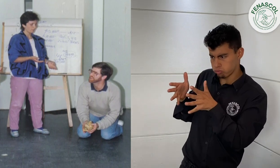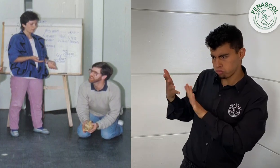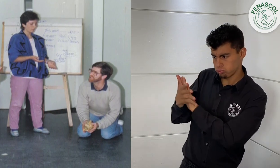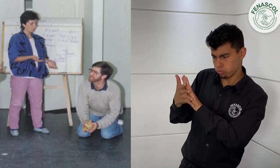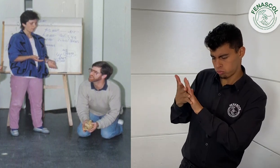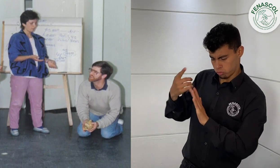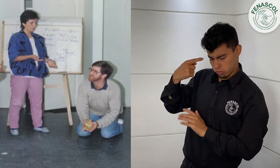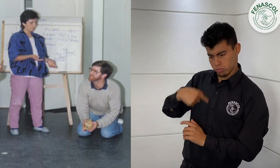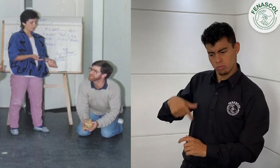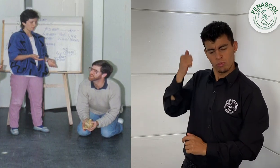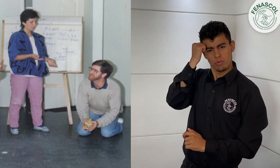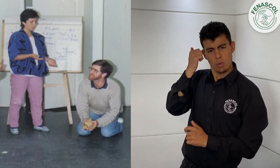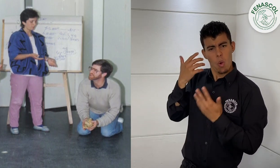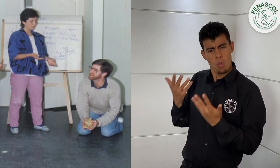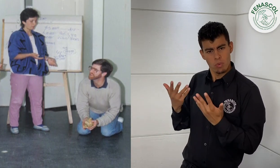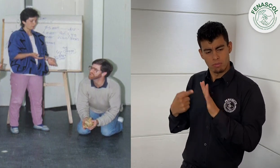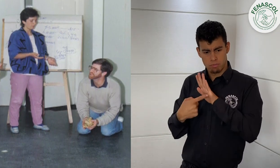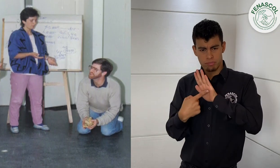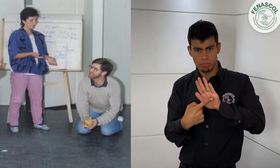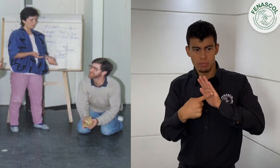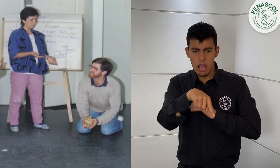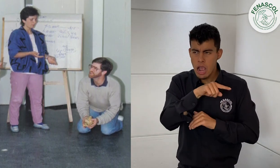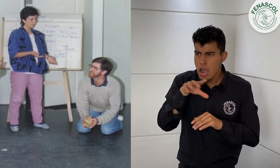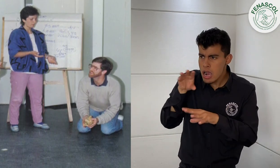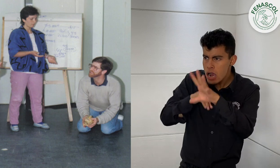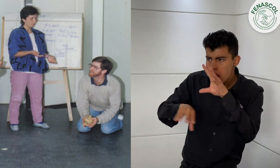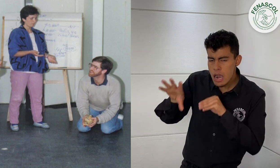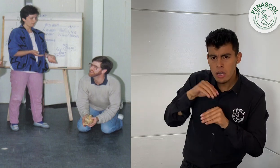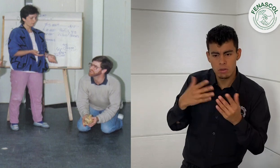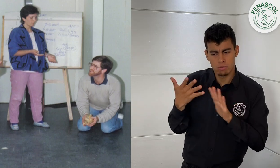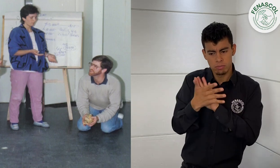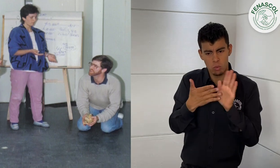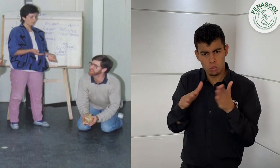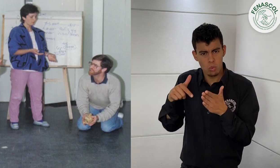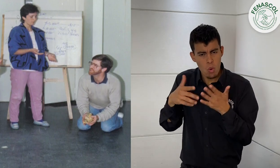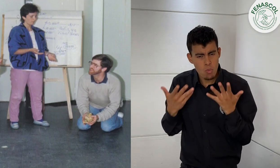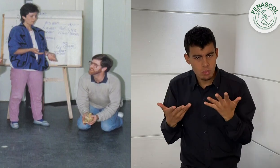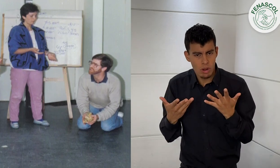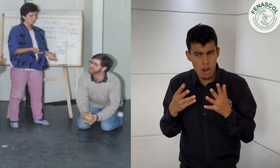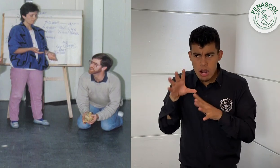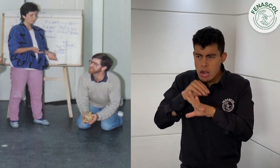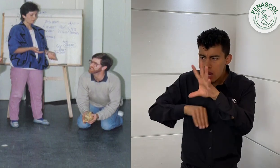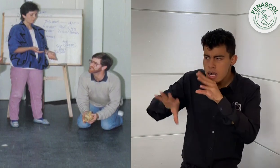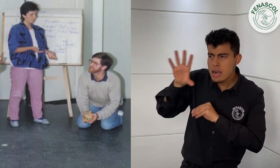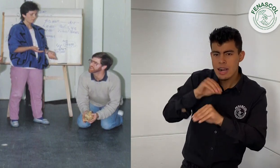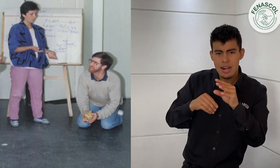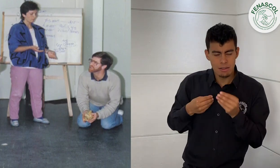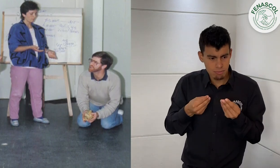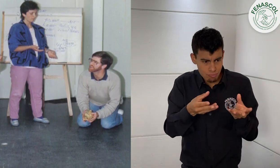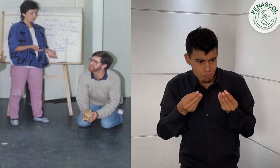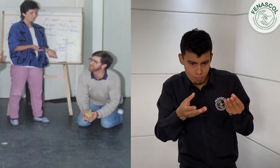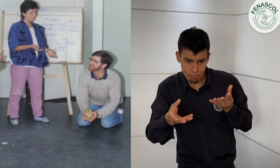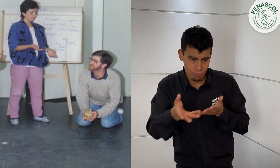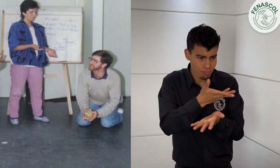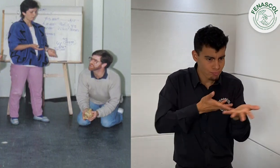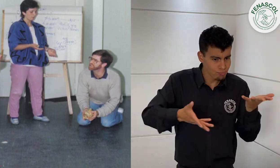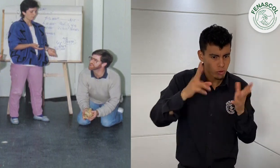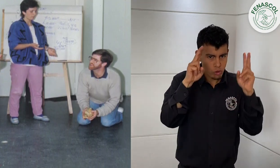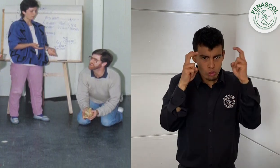una clase de lengua de señas a participantes oyentes. Así, los estudiantes sordos recibieron conocimientos, experiencias y